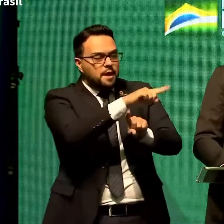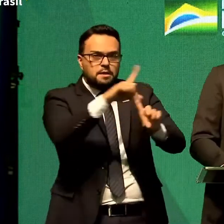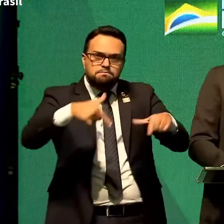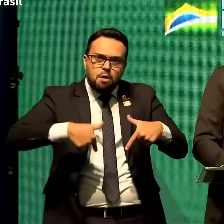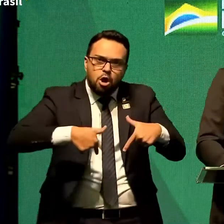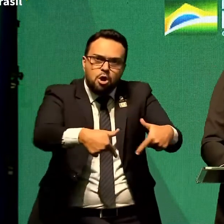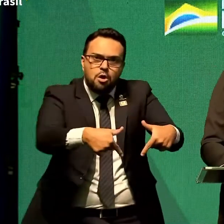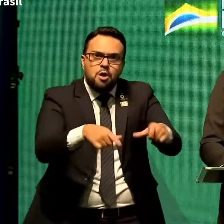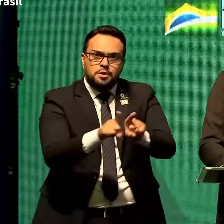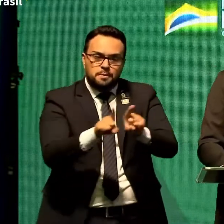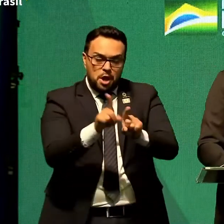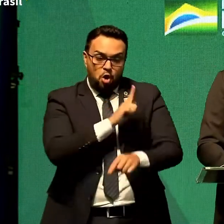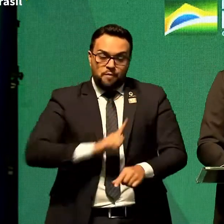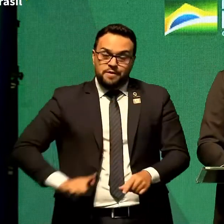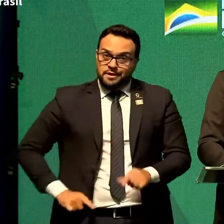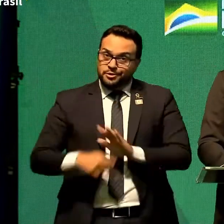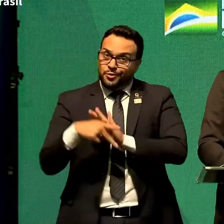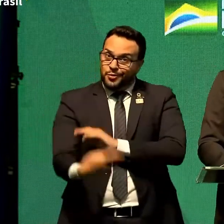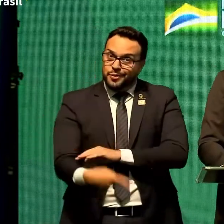tomadas pela governadora